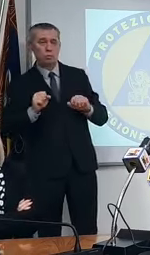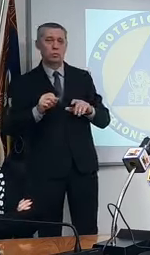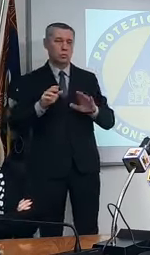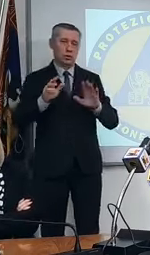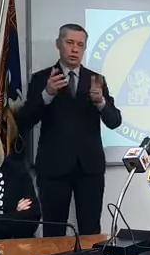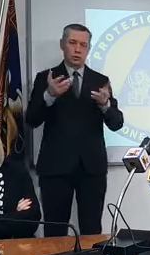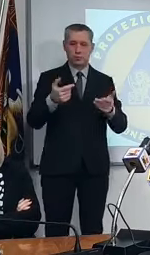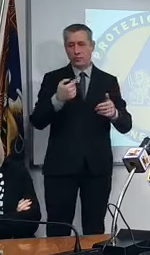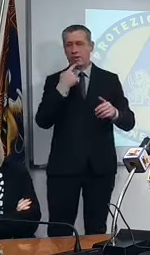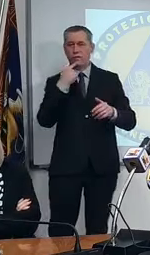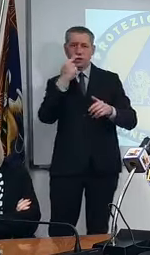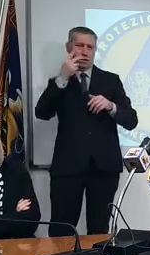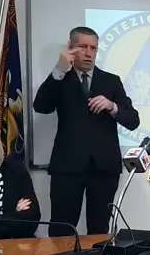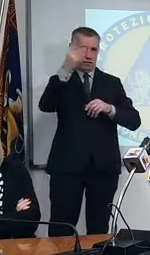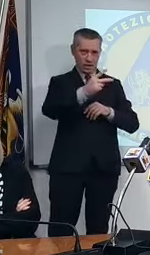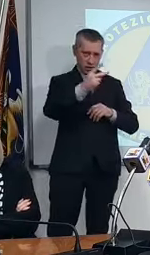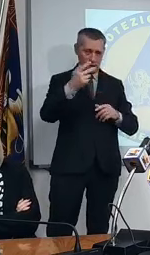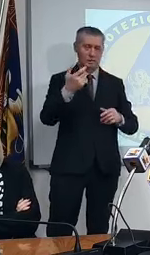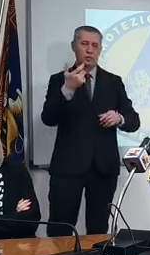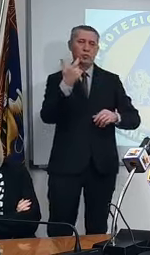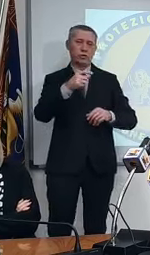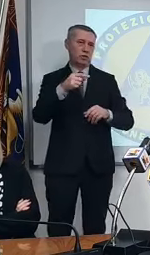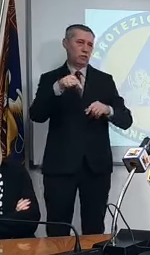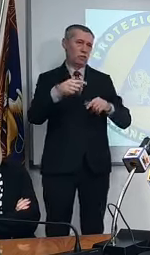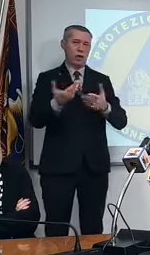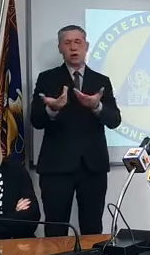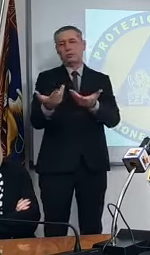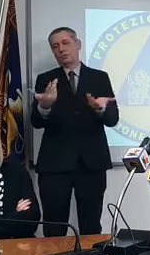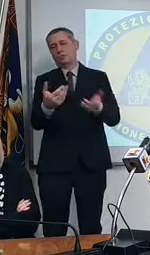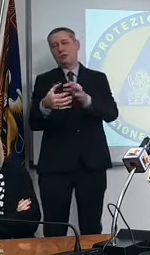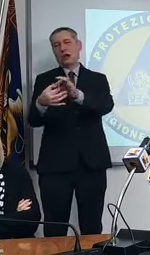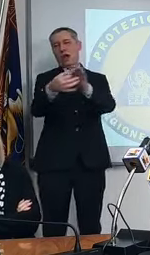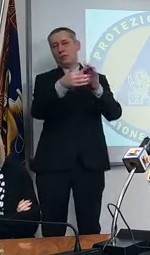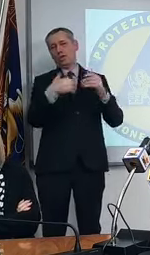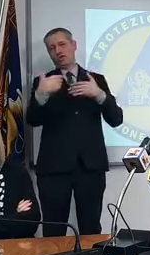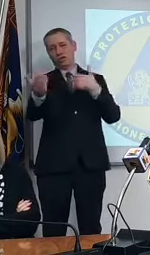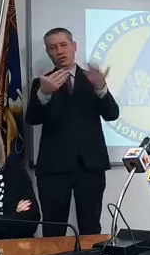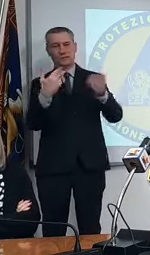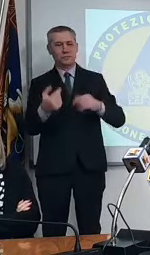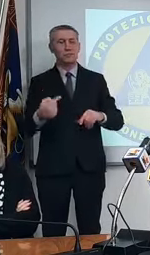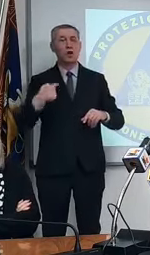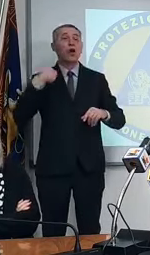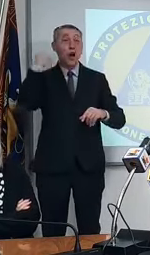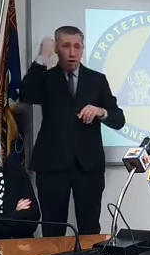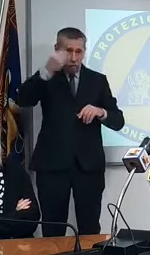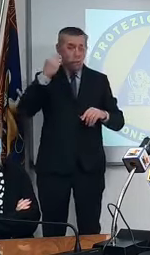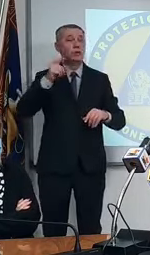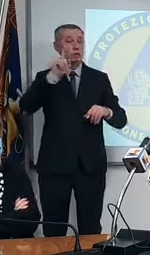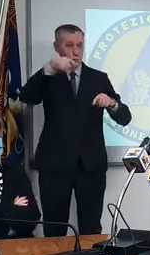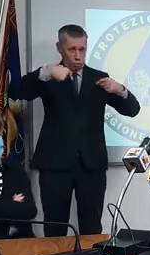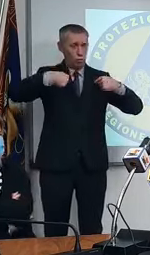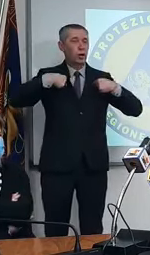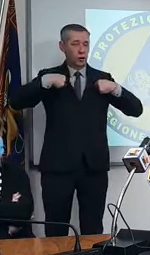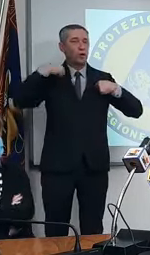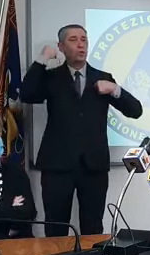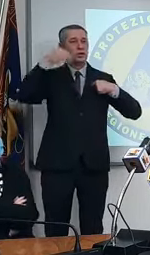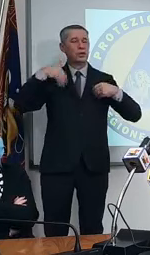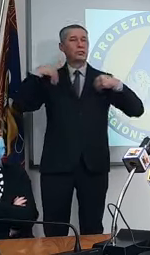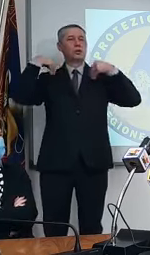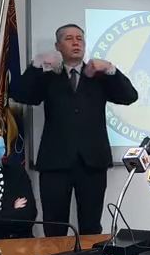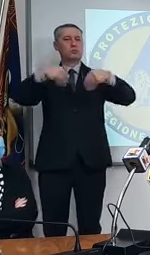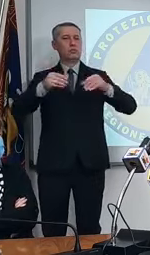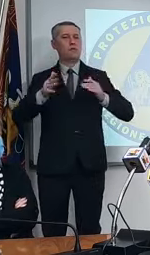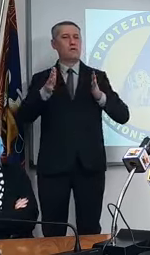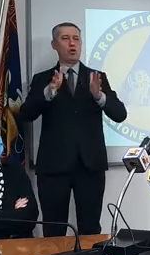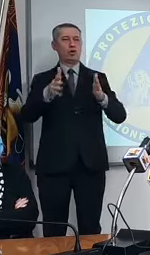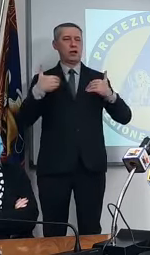io vi dico la verità proprio perché siamo tra quattro amici nessuno ci ascolta io avevo anche pensato di presentarmi al centro vaccinale a fare le